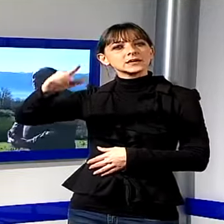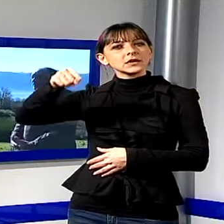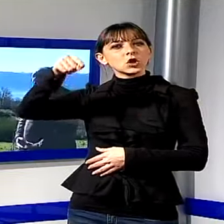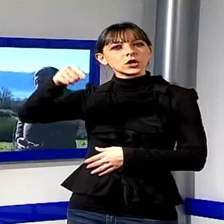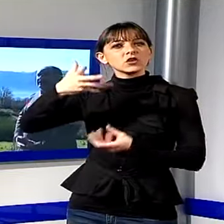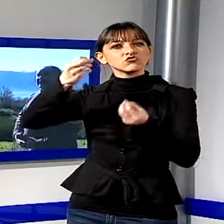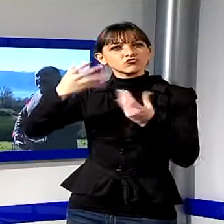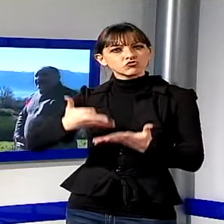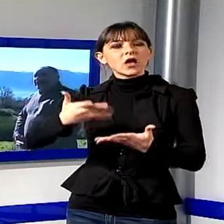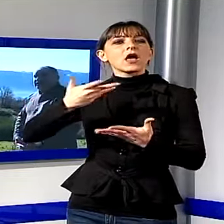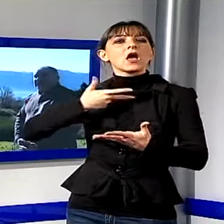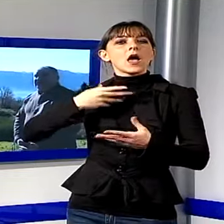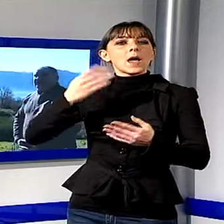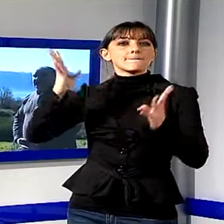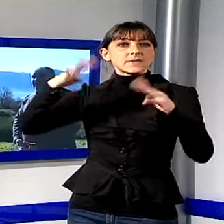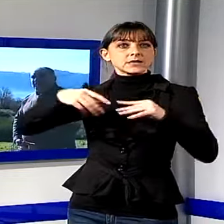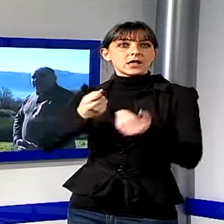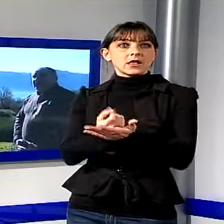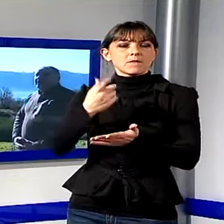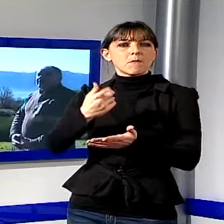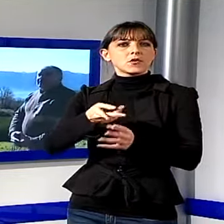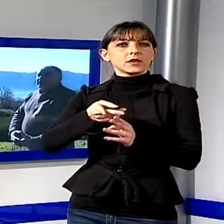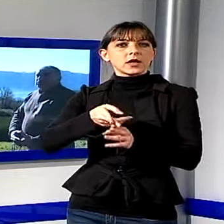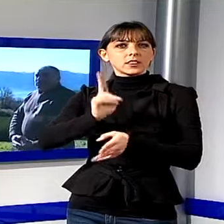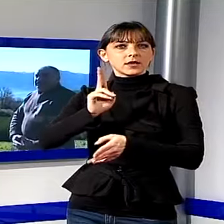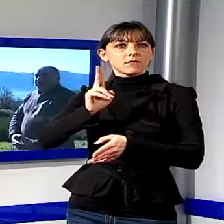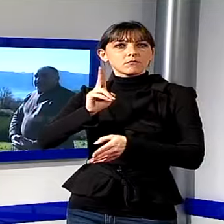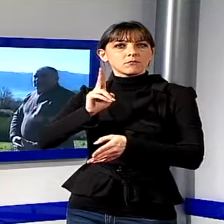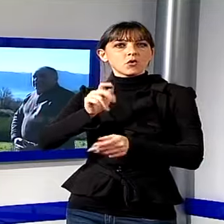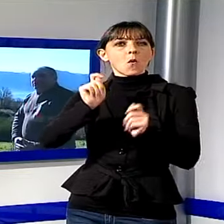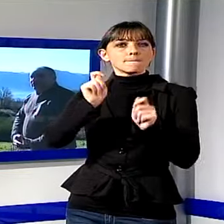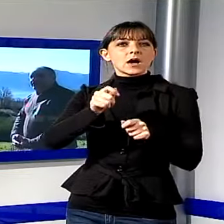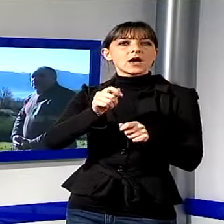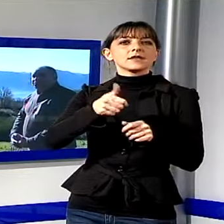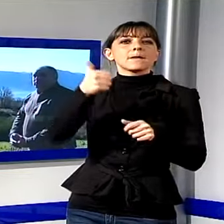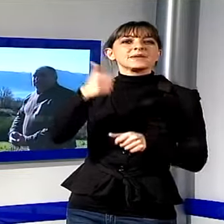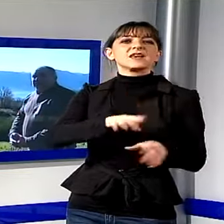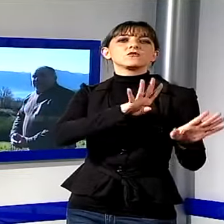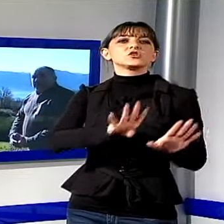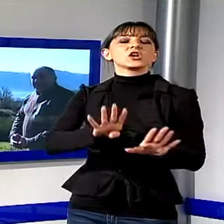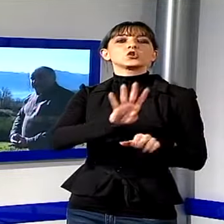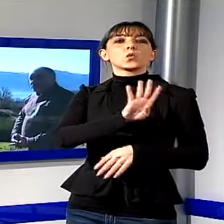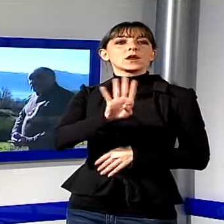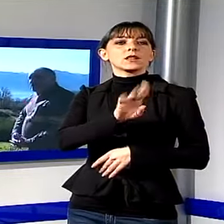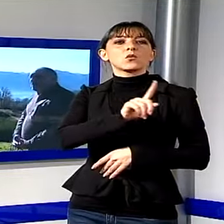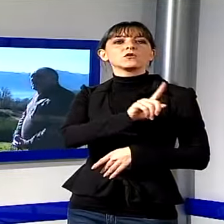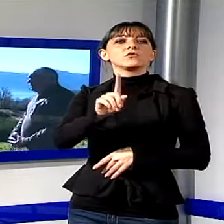svolte le battaglie più importanti dell'Enea Gotica dall'ottobre del 1944 fino al 5 aprile del 1945. In